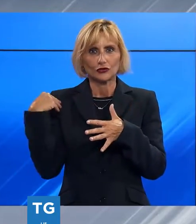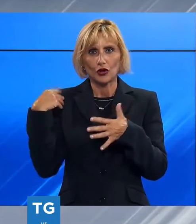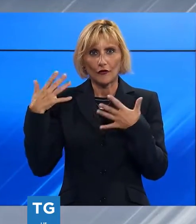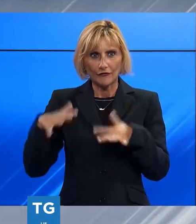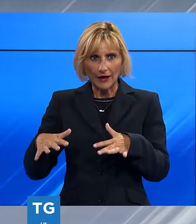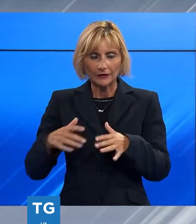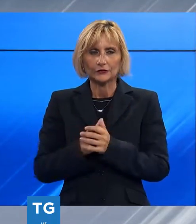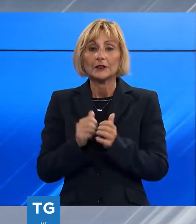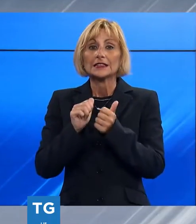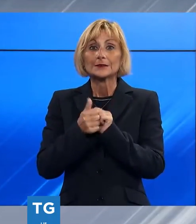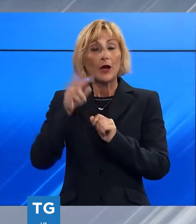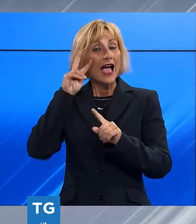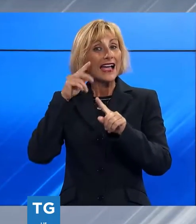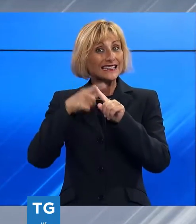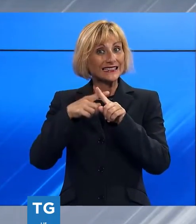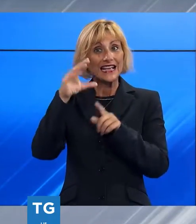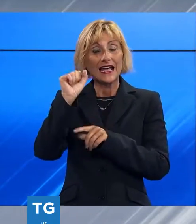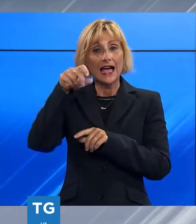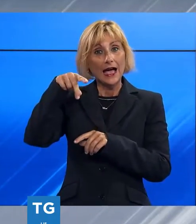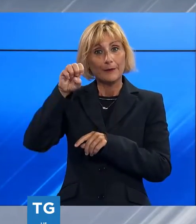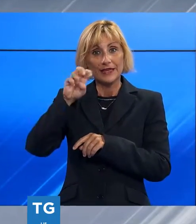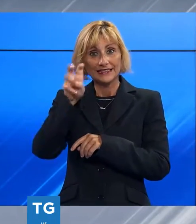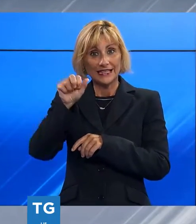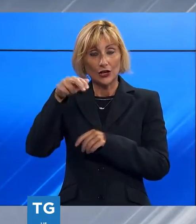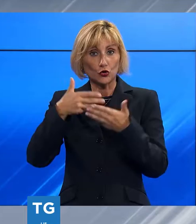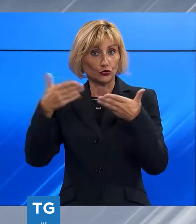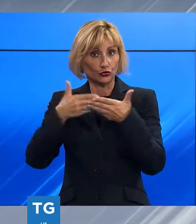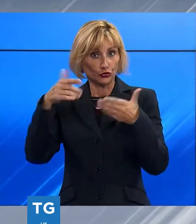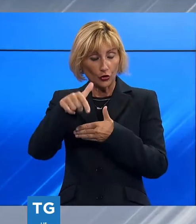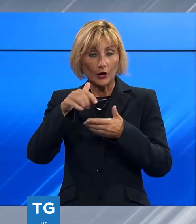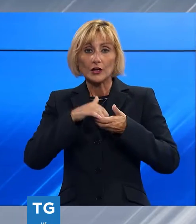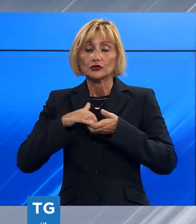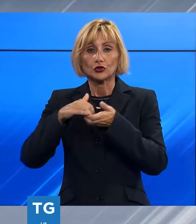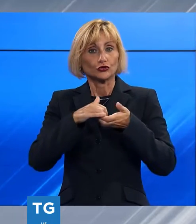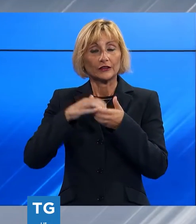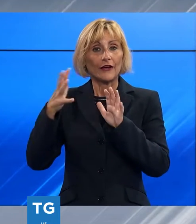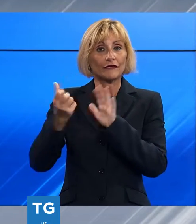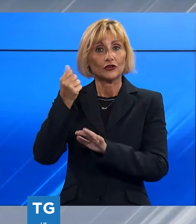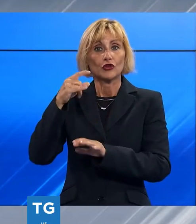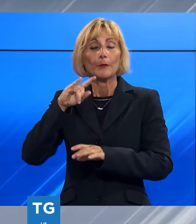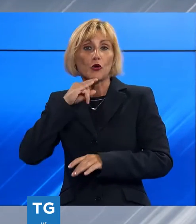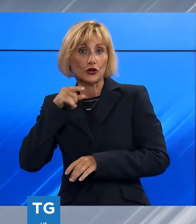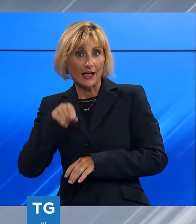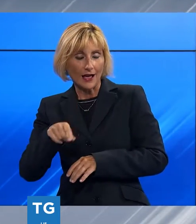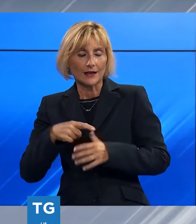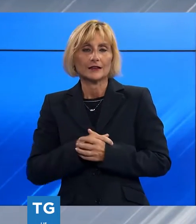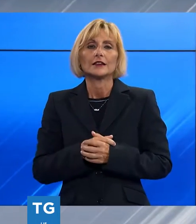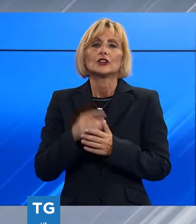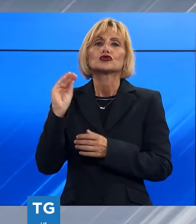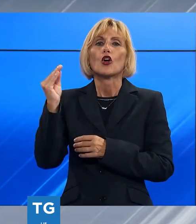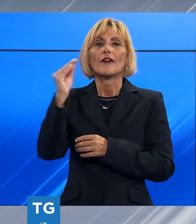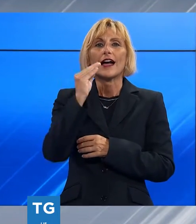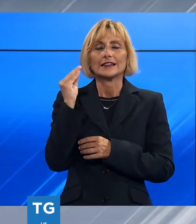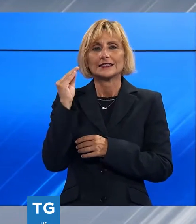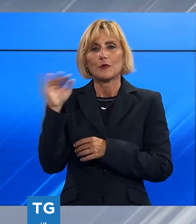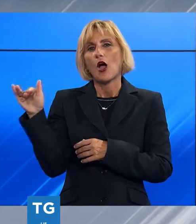es capezzano show al settembre lucchese, la società versiliese vince a Porcari le finali della categoria giovanissimi e allievi nell